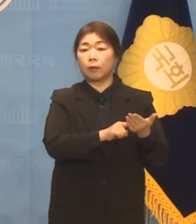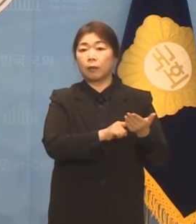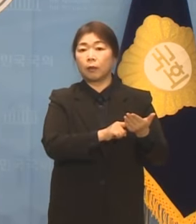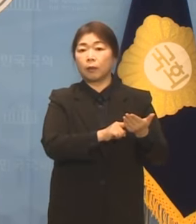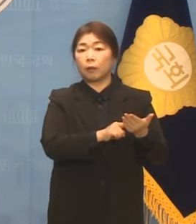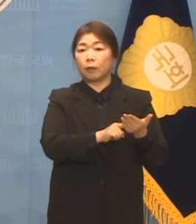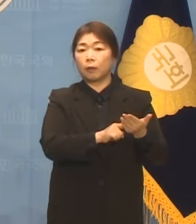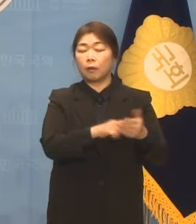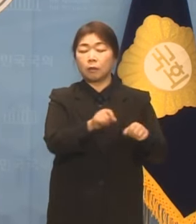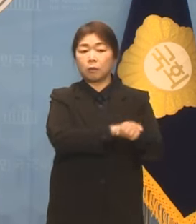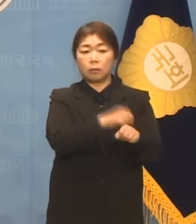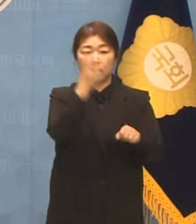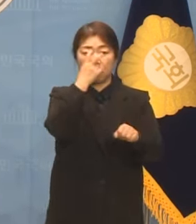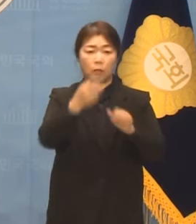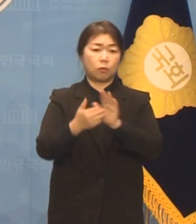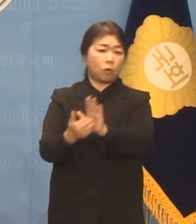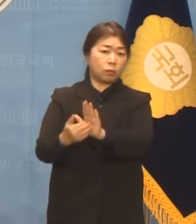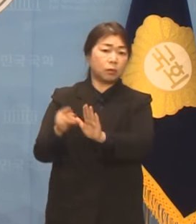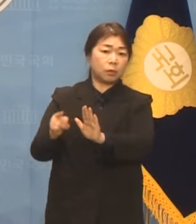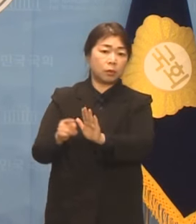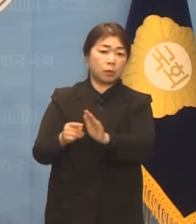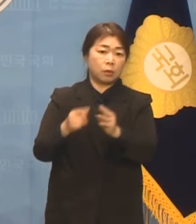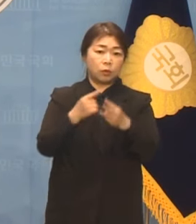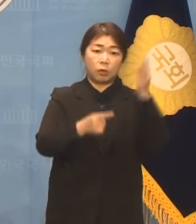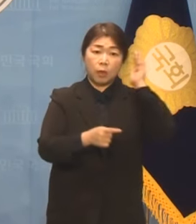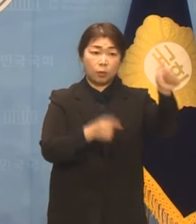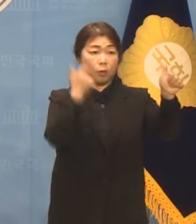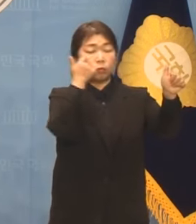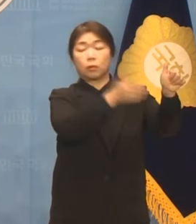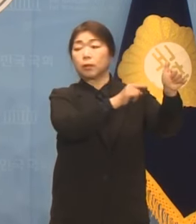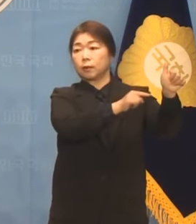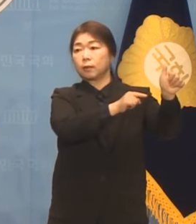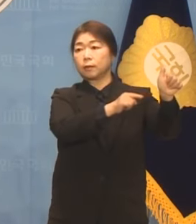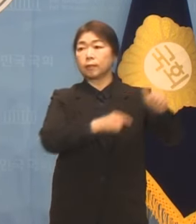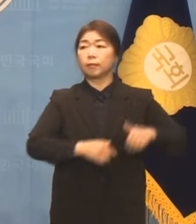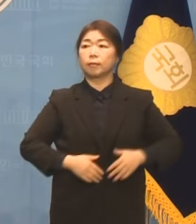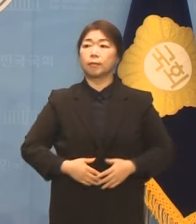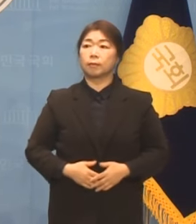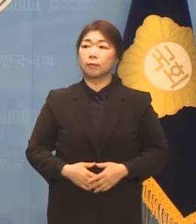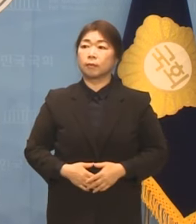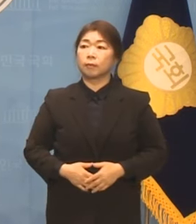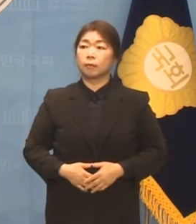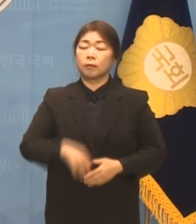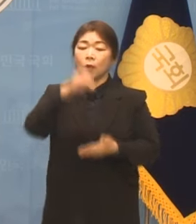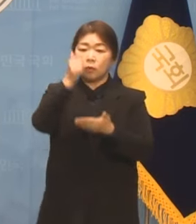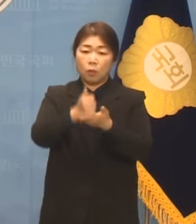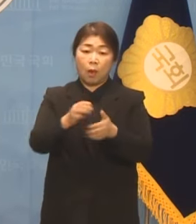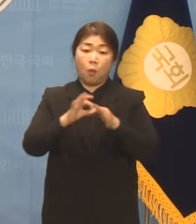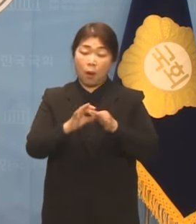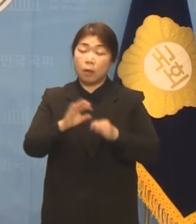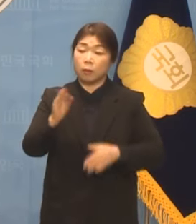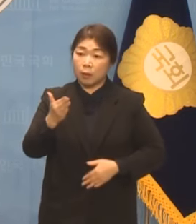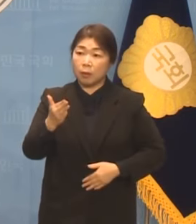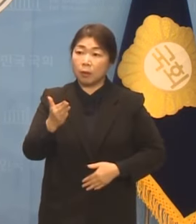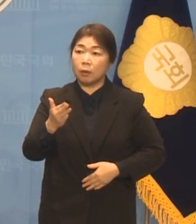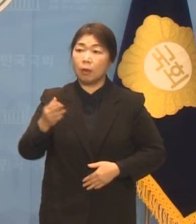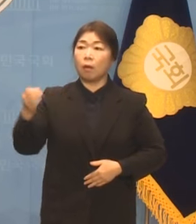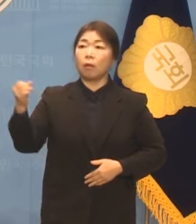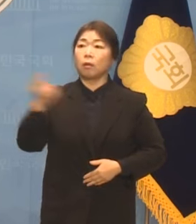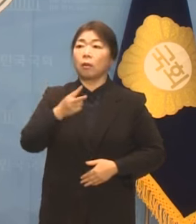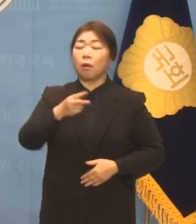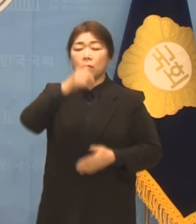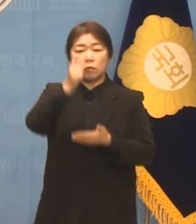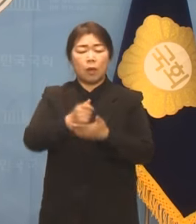특검을 거부한 윤석열 대통령께 묻겠습니다. 범죄와 관련된 심지어